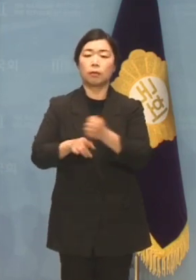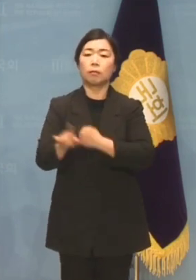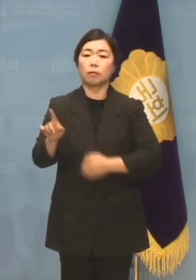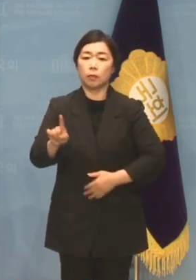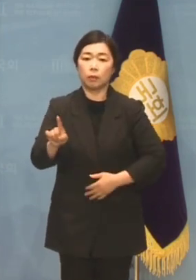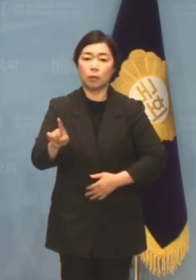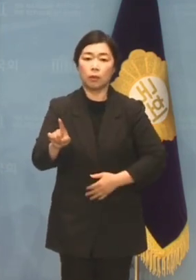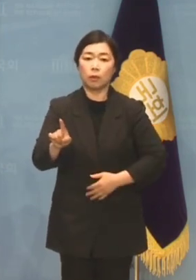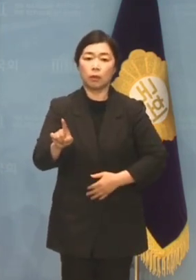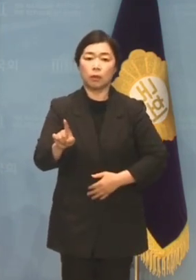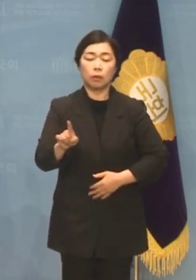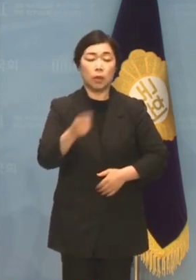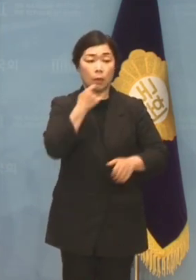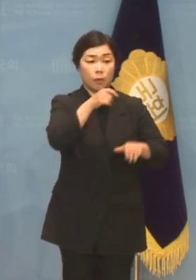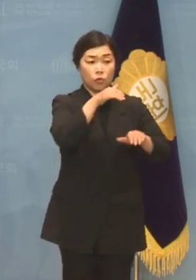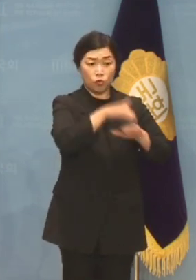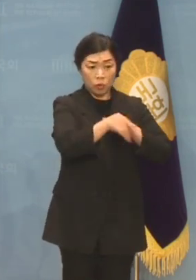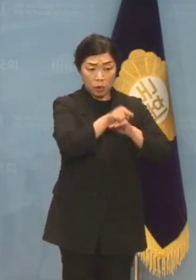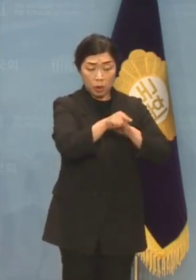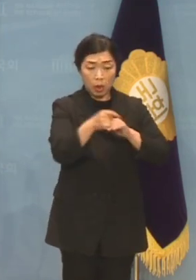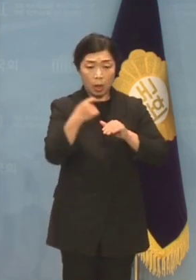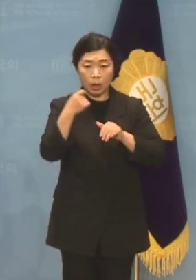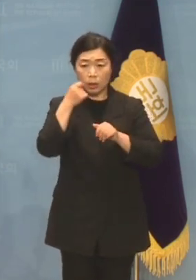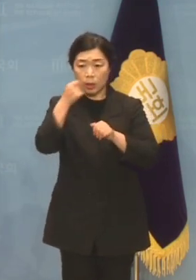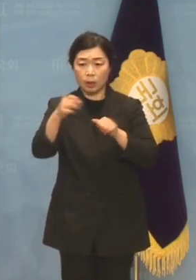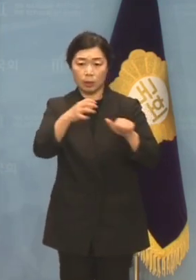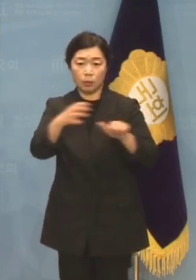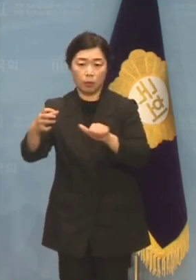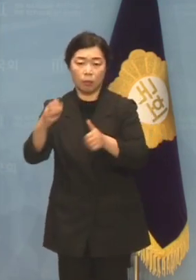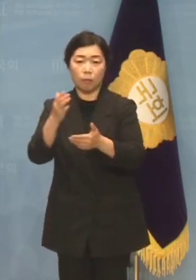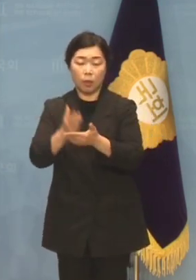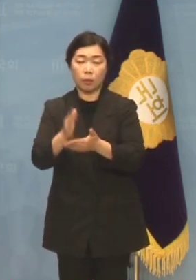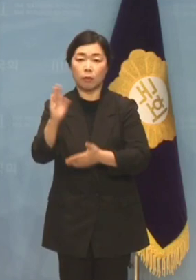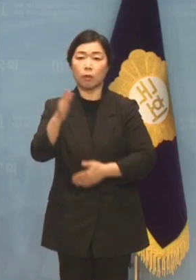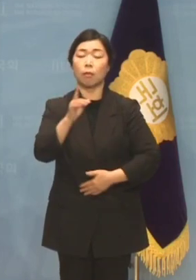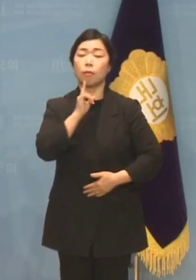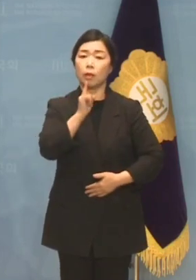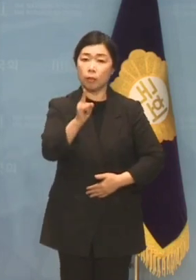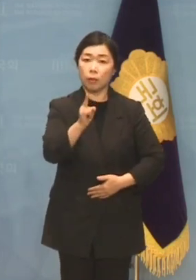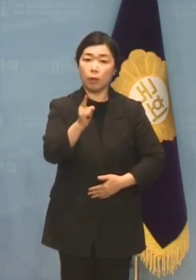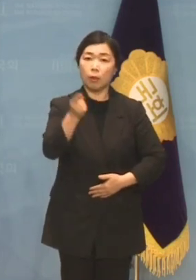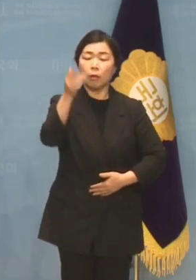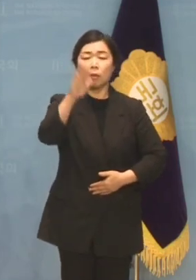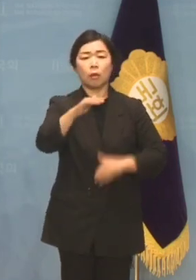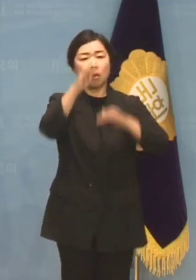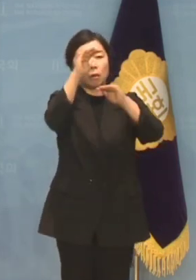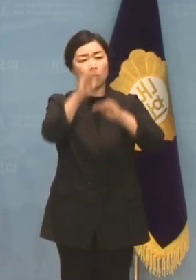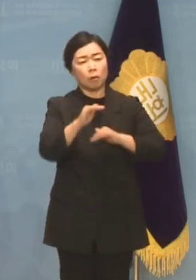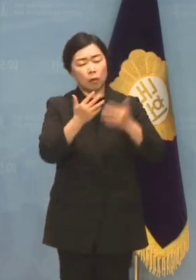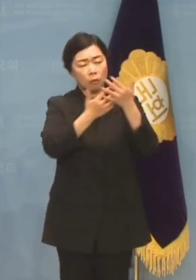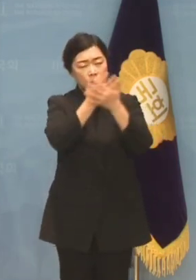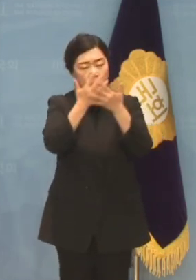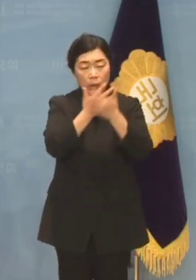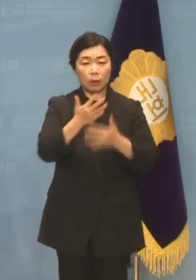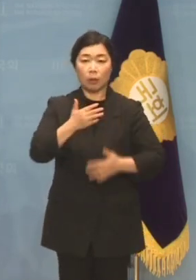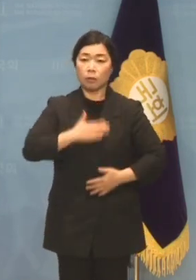사기꾼에 농락당해서는 절대 안 된다고 밝혔습니다. 도대체 무슨 말을 하고 싶은 것입니까?